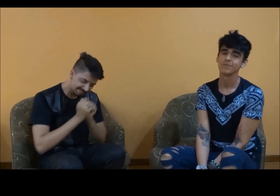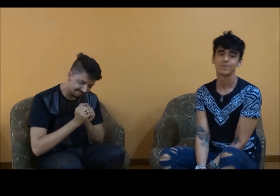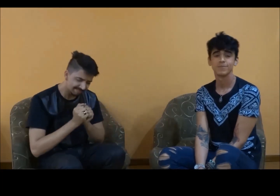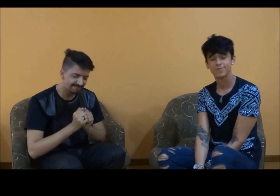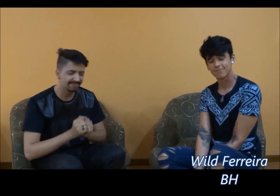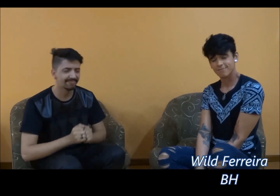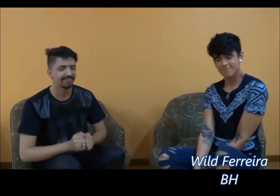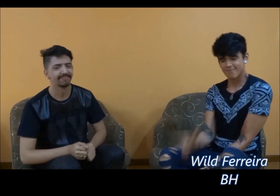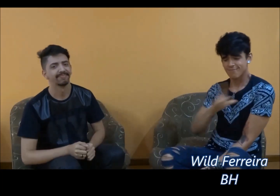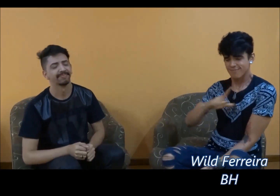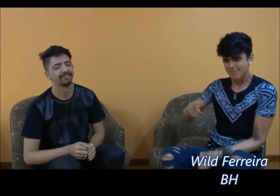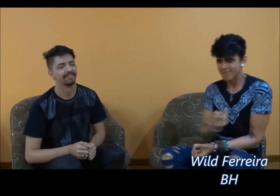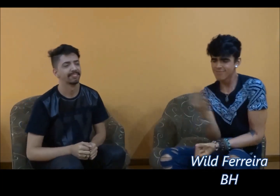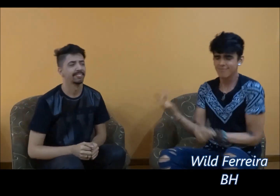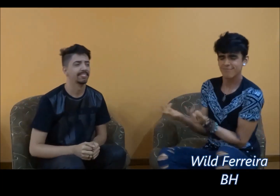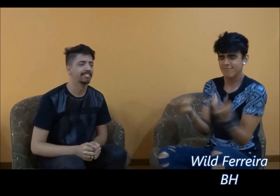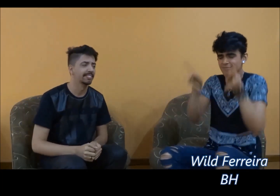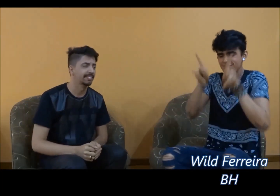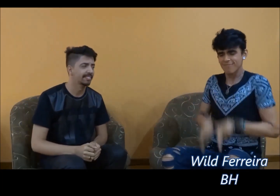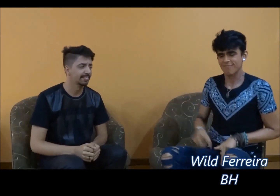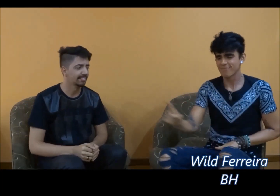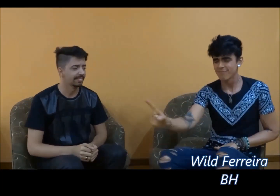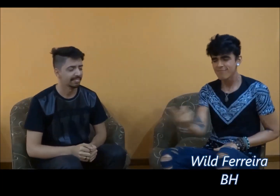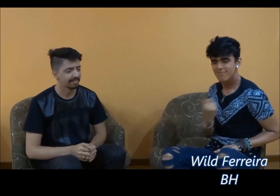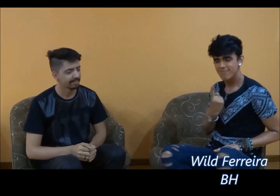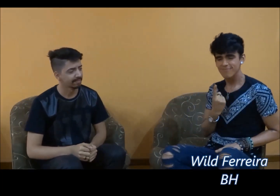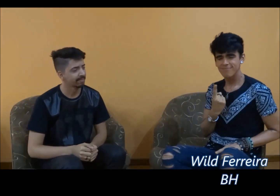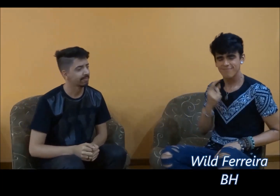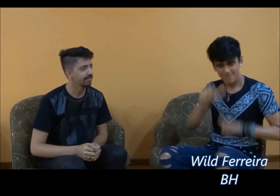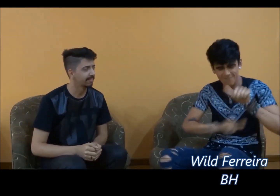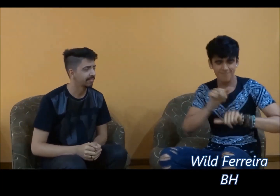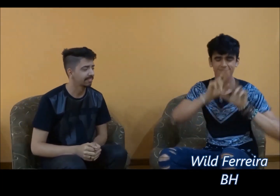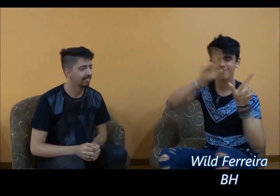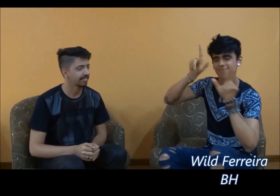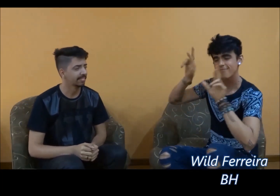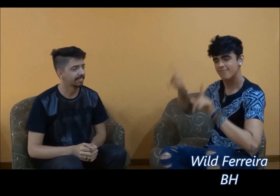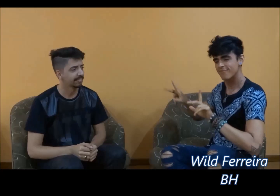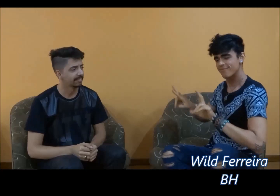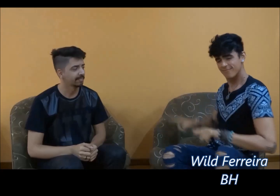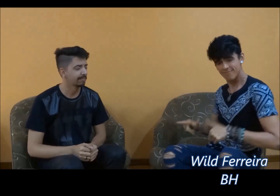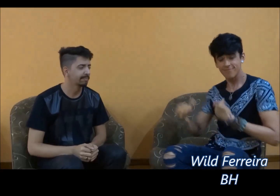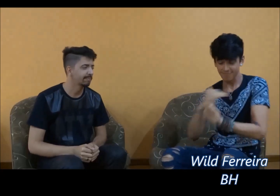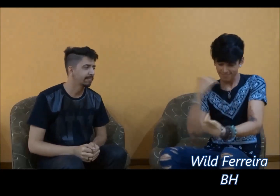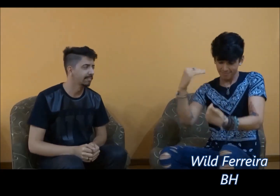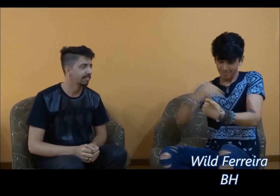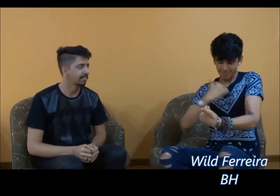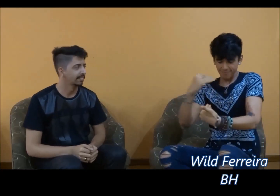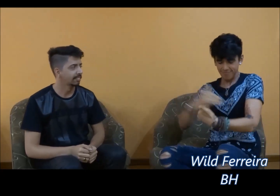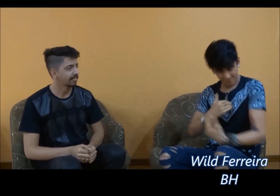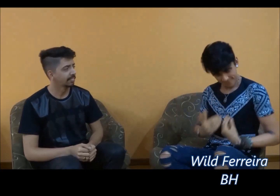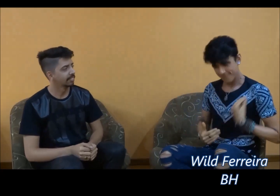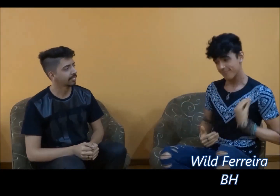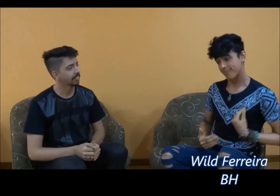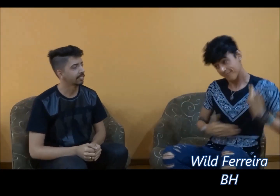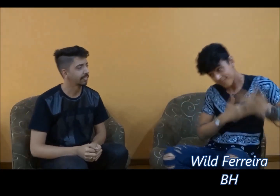Tem gente que chega e muda os planos da gente E que faz a nossa vida caminhar pra frente